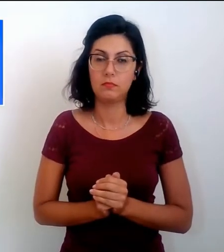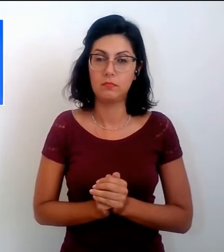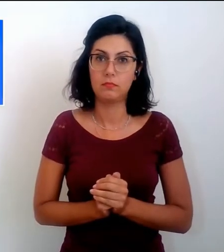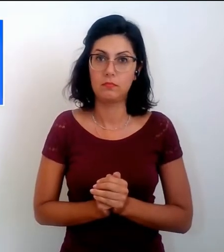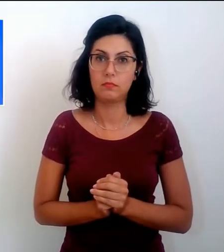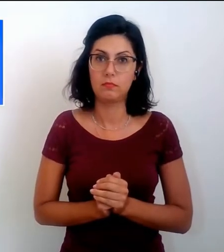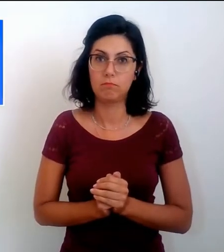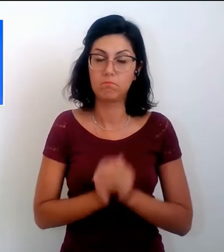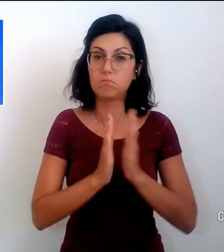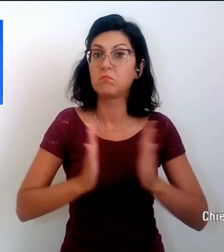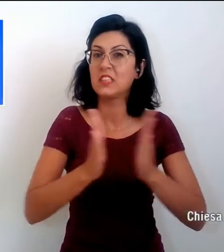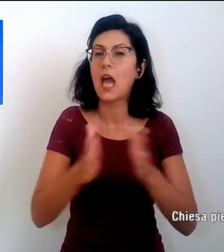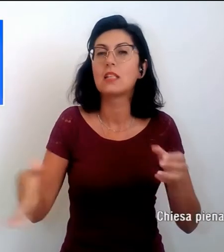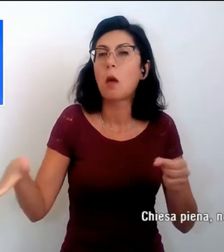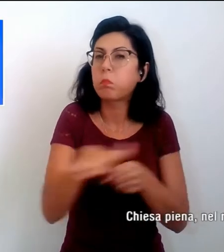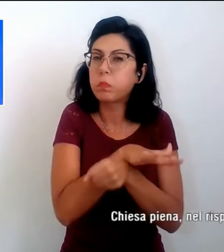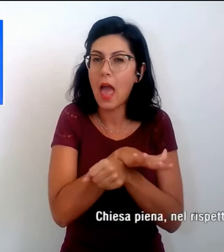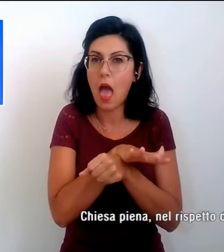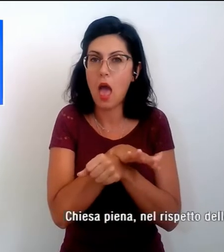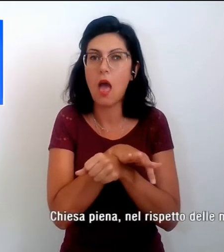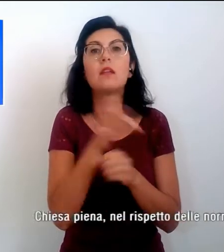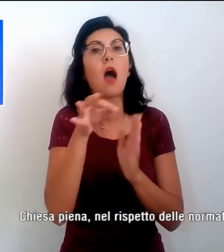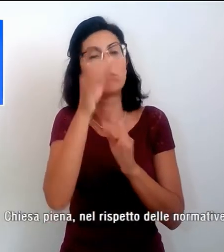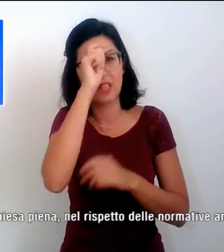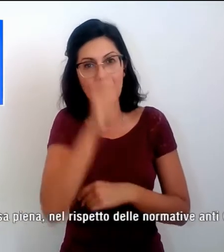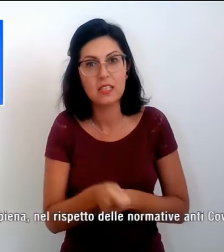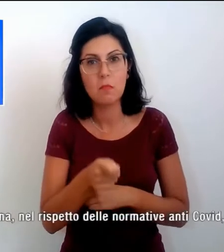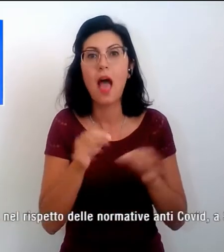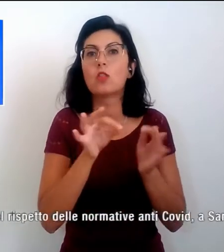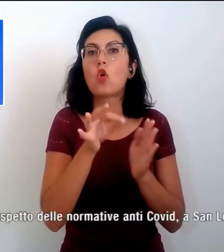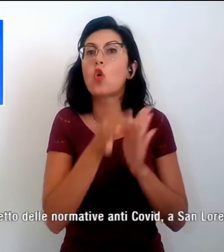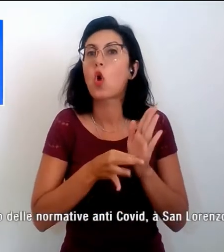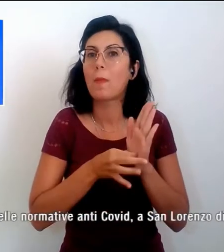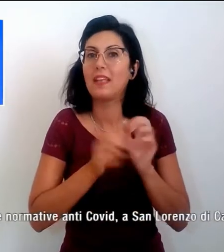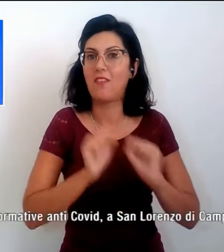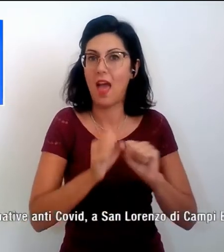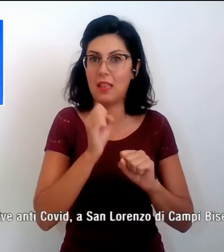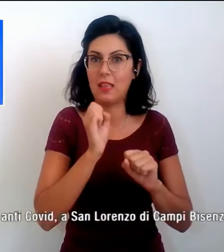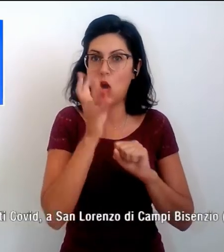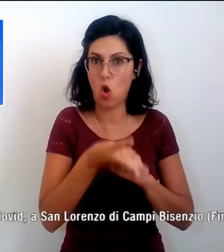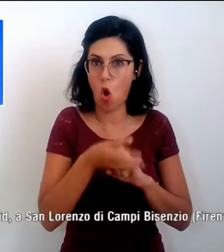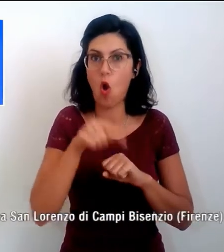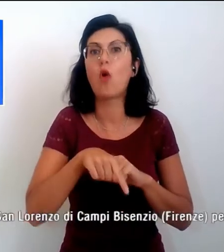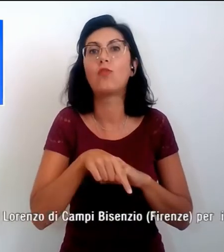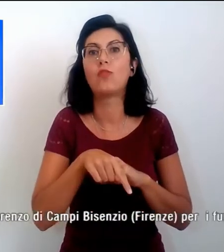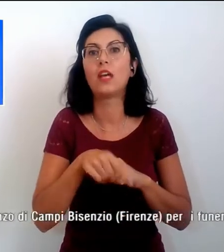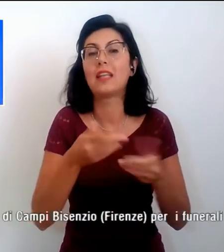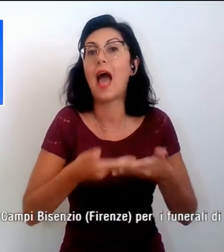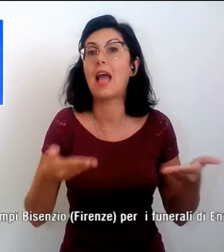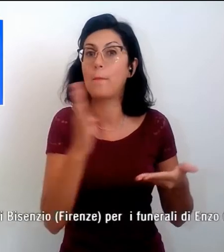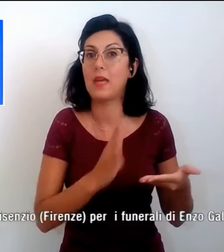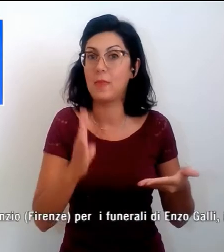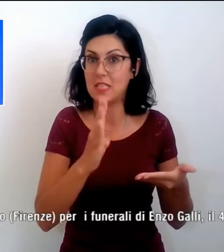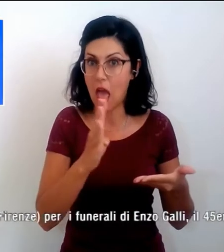Chiesa piena. Nel rispetto delle normative anti-Covid, a San Lorenzo, siamo a Campi Bisenzio, alle porte di Firenze,